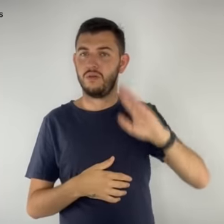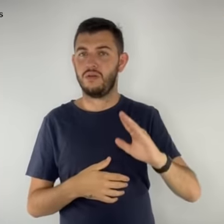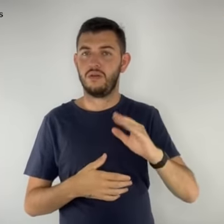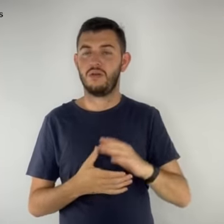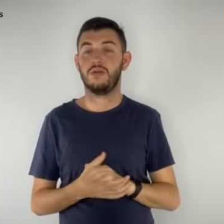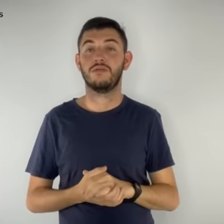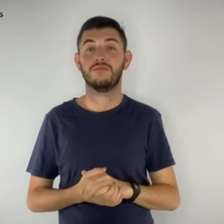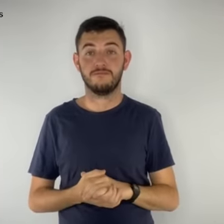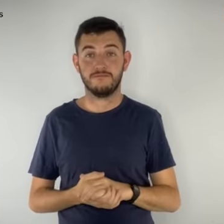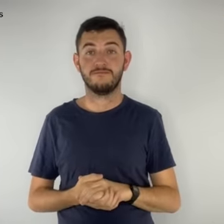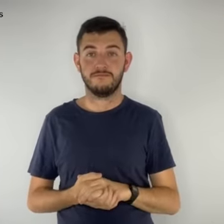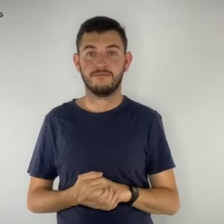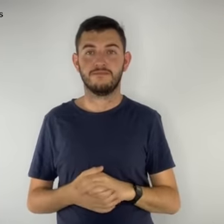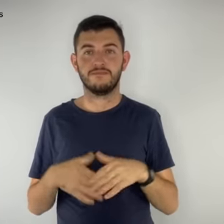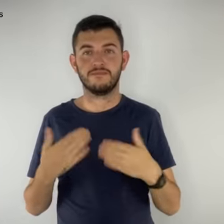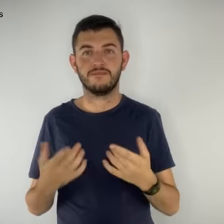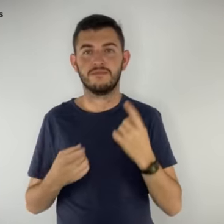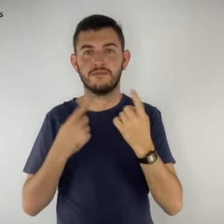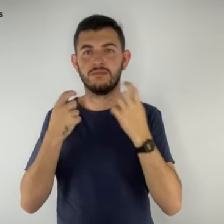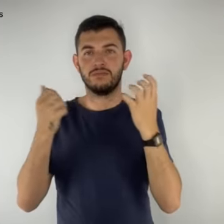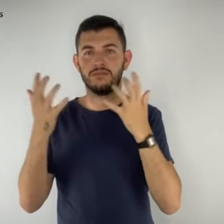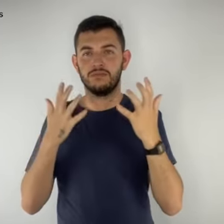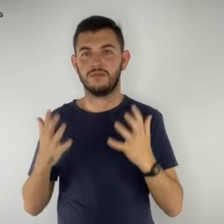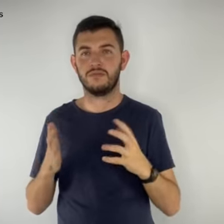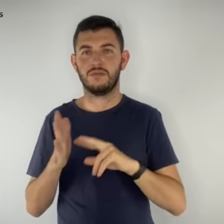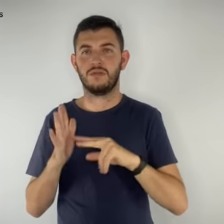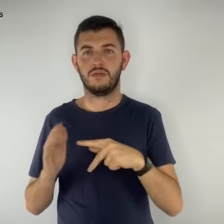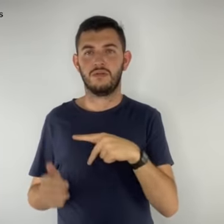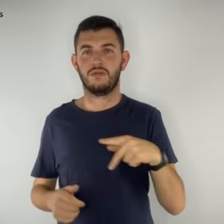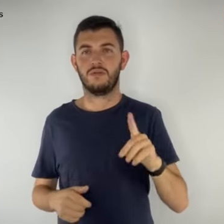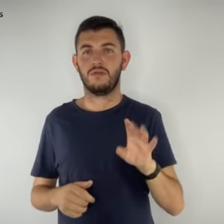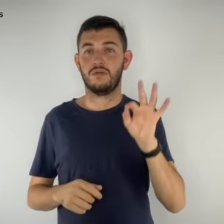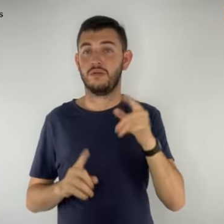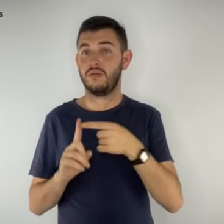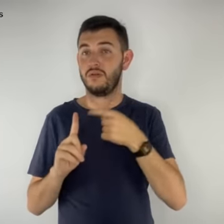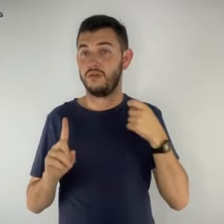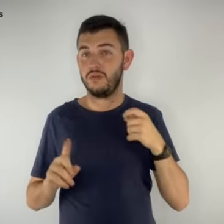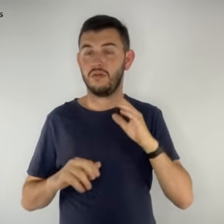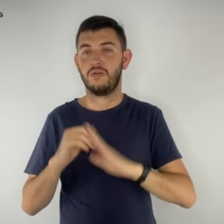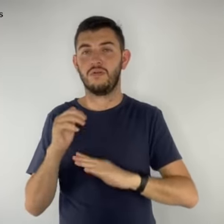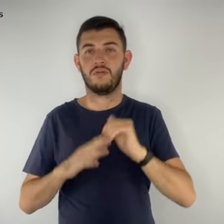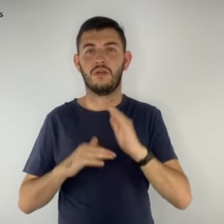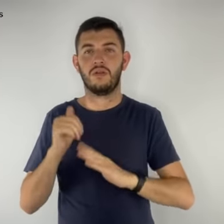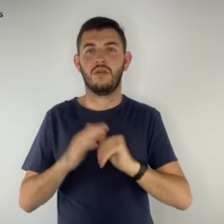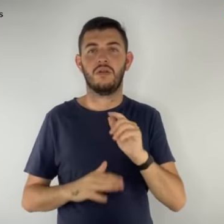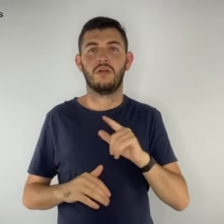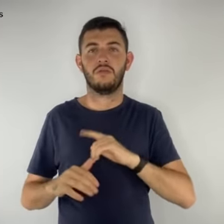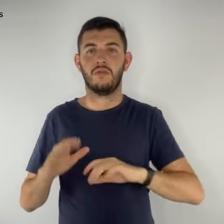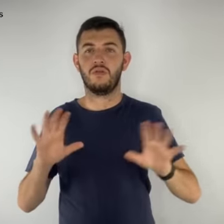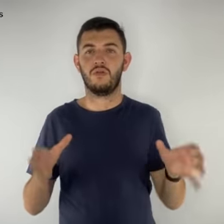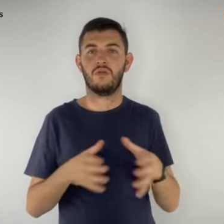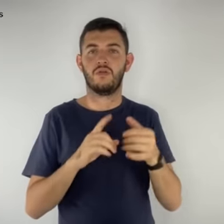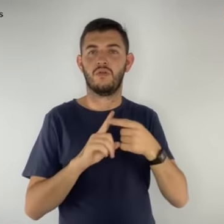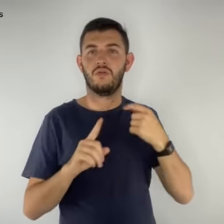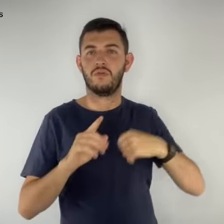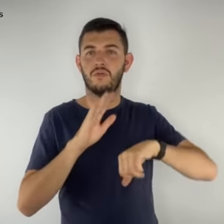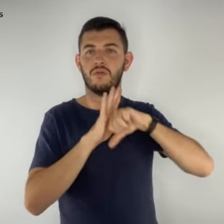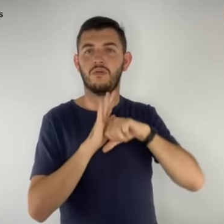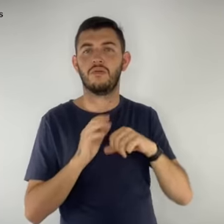Diante da preocupação do Simpro com os golpes praticados por criminosos nos últimos